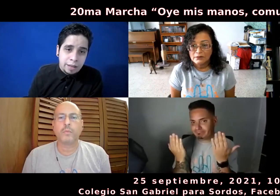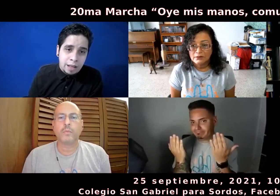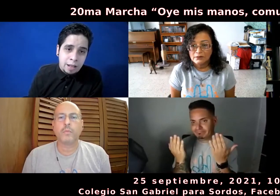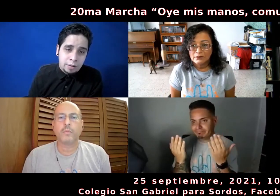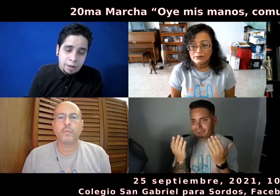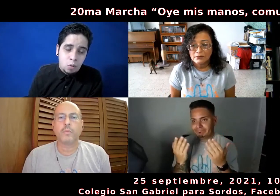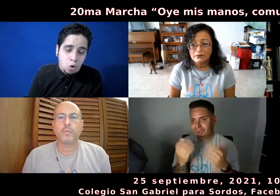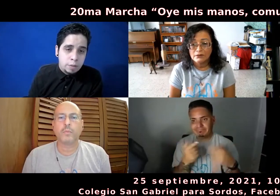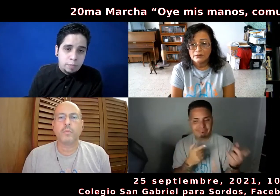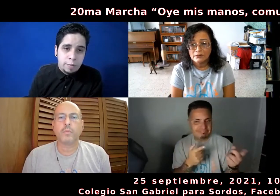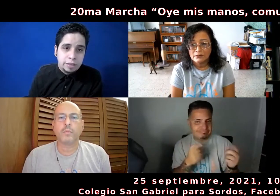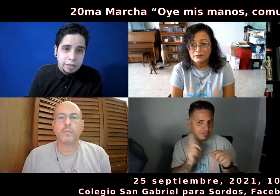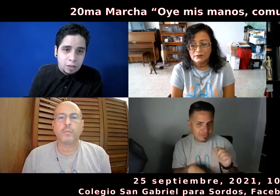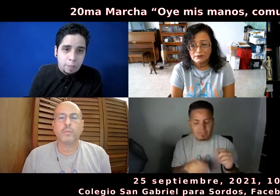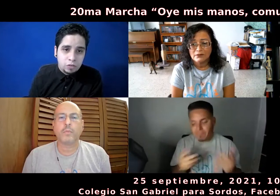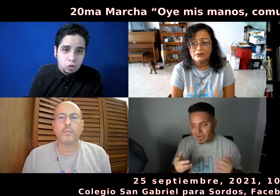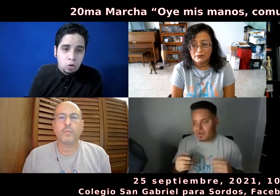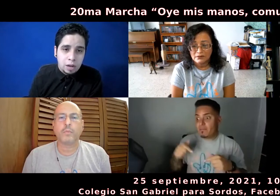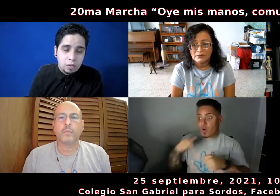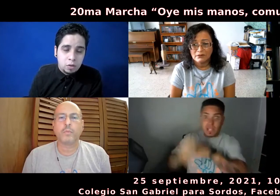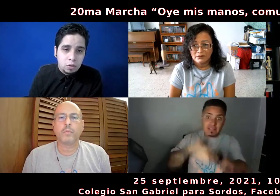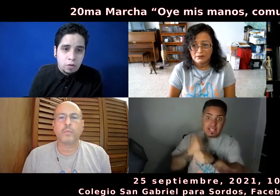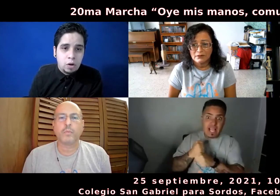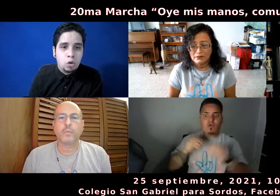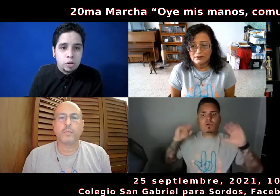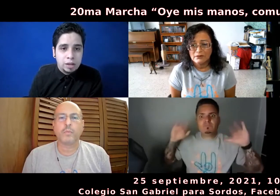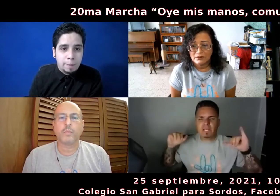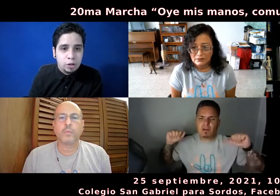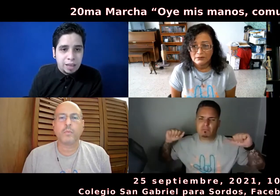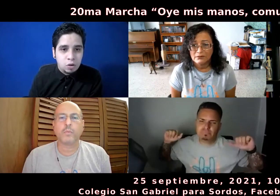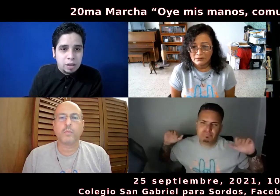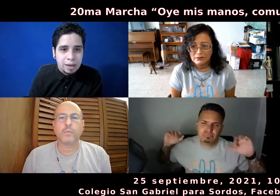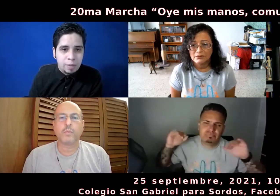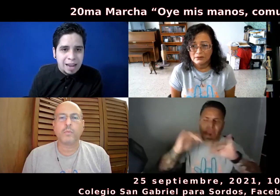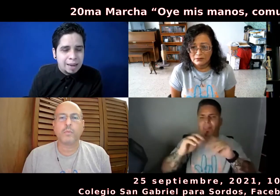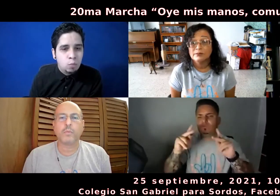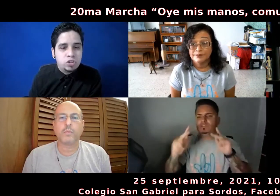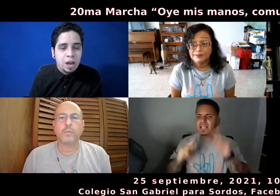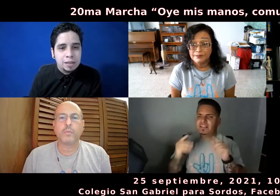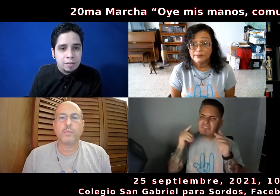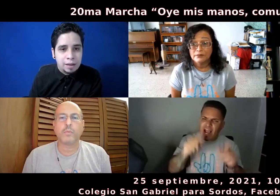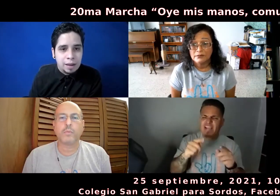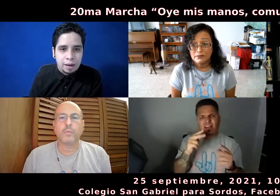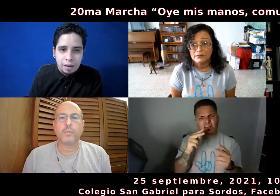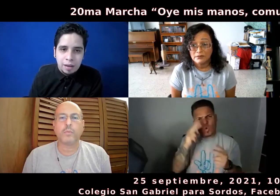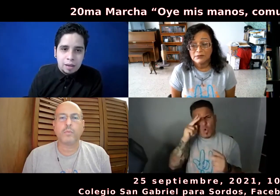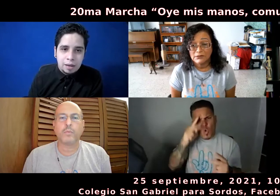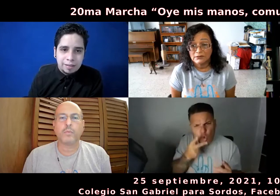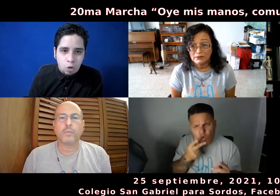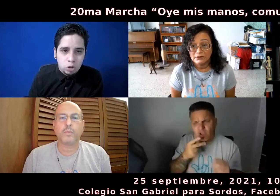La verdad es hubo COVID pues fue muy triste, no pasó, ¿verdad? No fue como nosotros queríamos, pero este año queremos, ¿verdad? Que mucha gente venga, que se note,